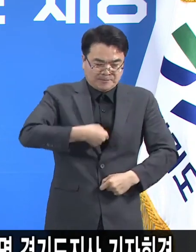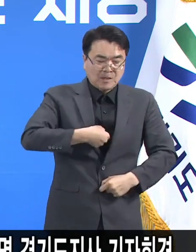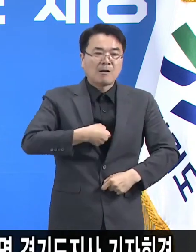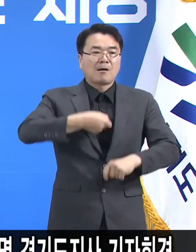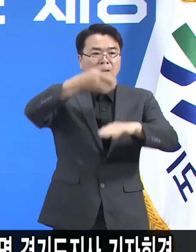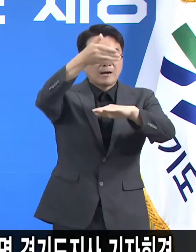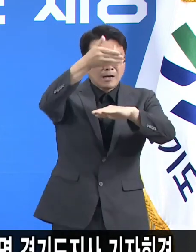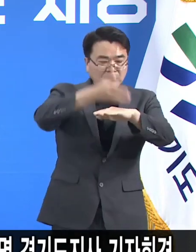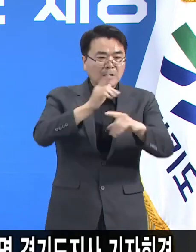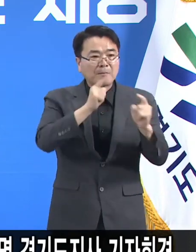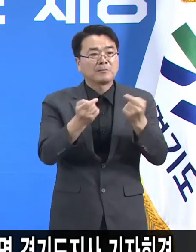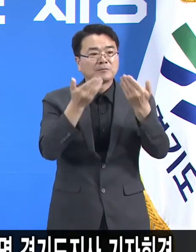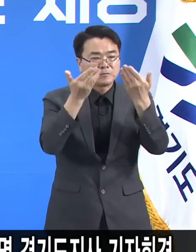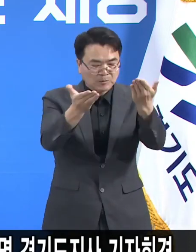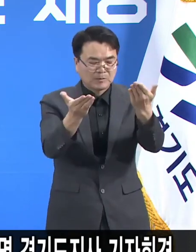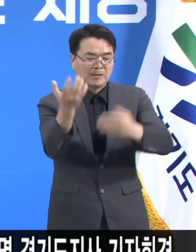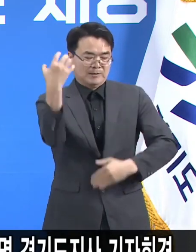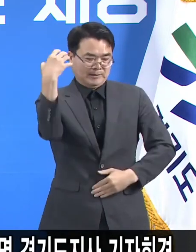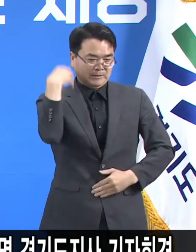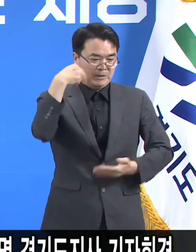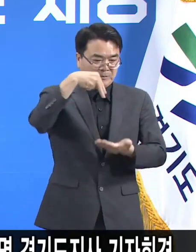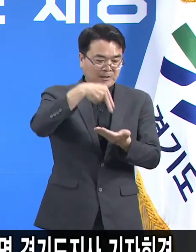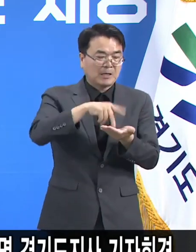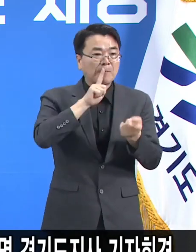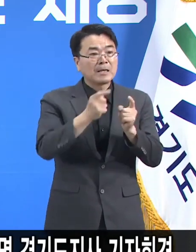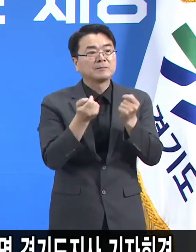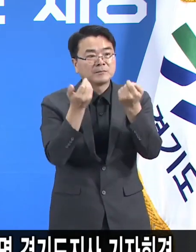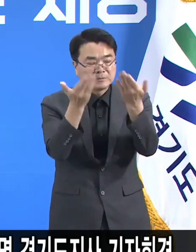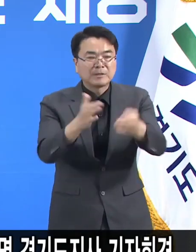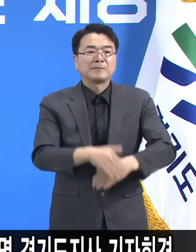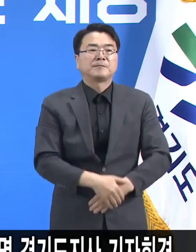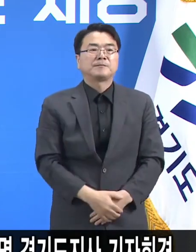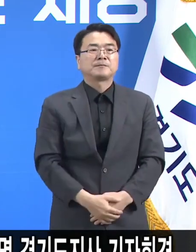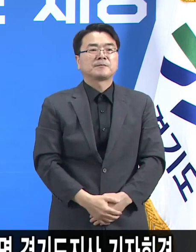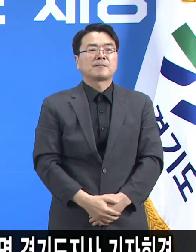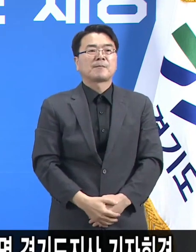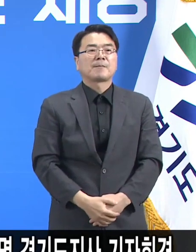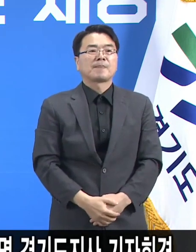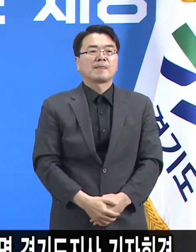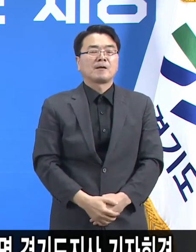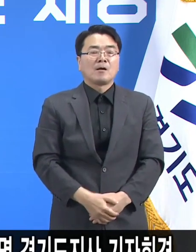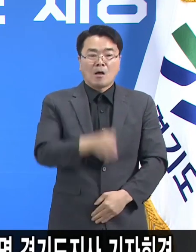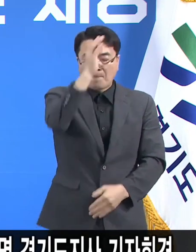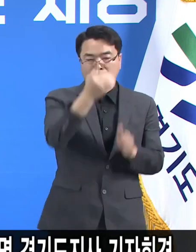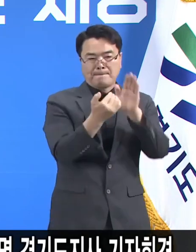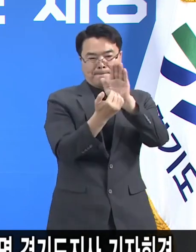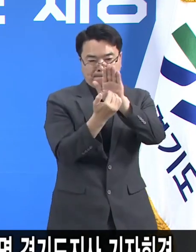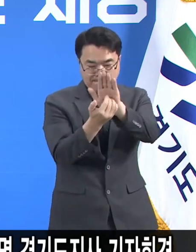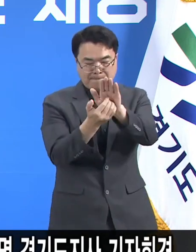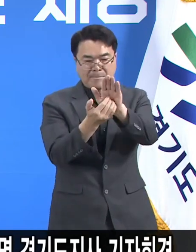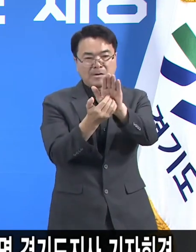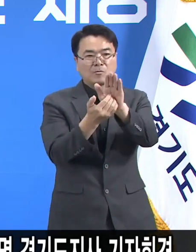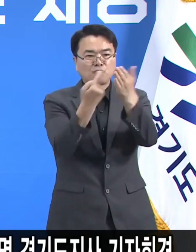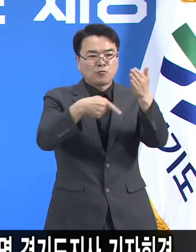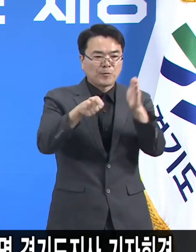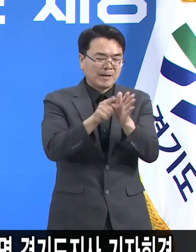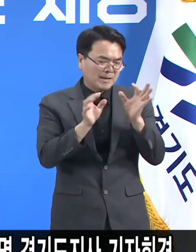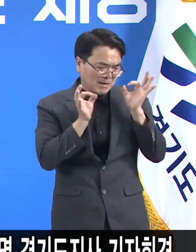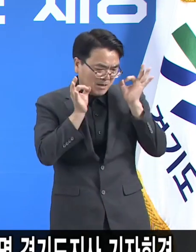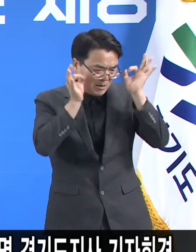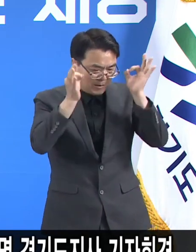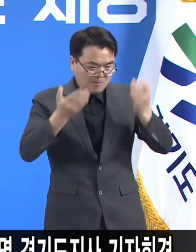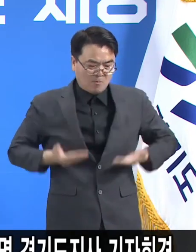방역 최고 책임자로서 감사드립니다. 방역 일선 현장에서 열심히